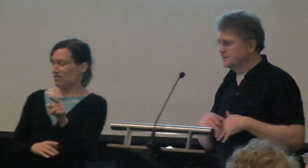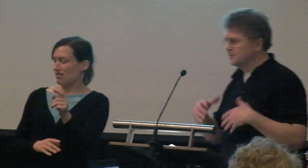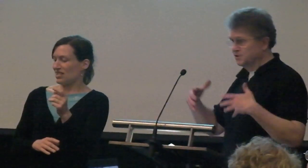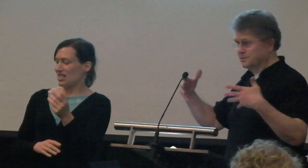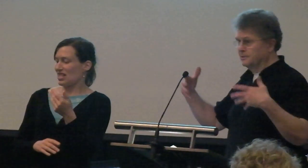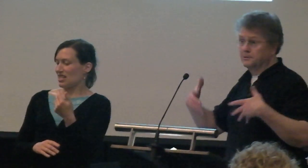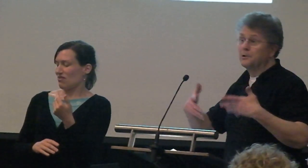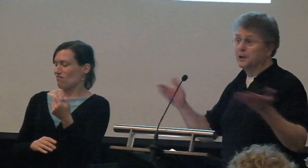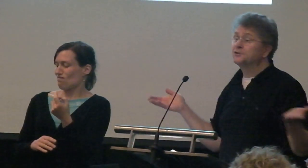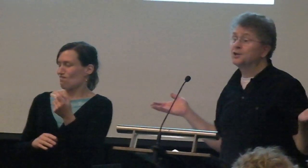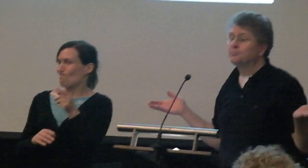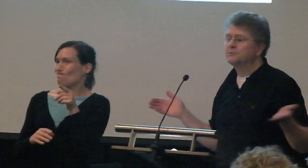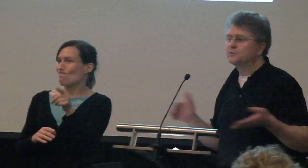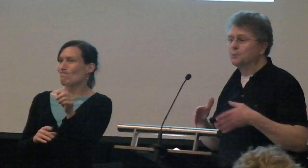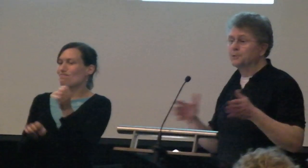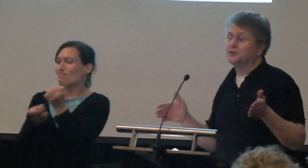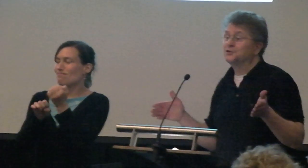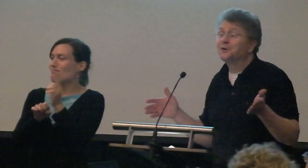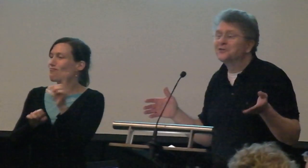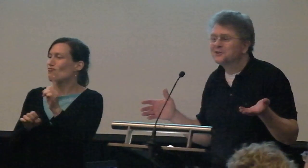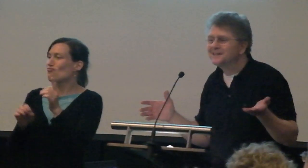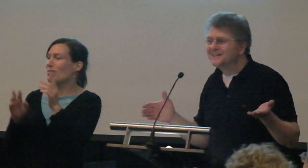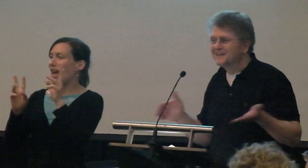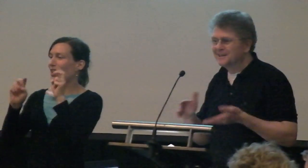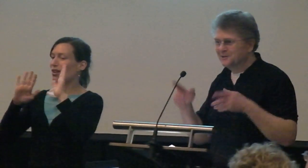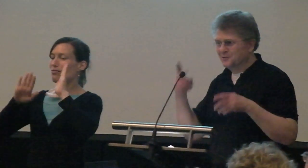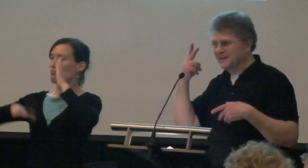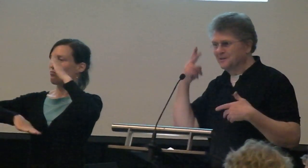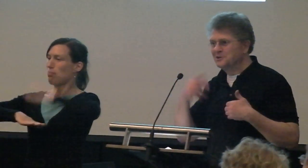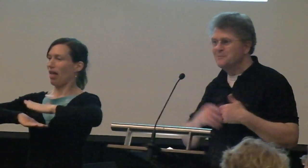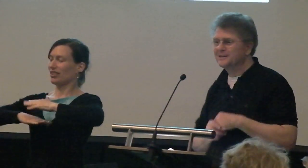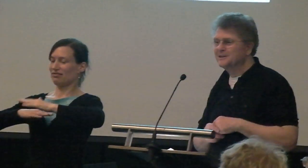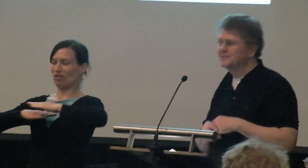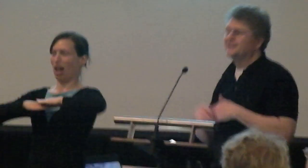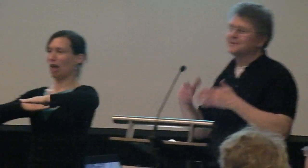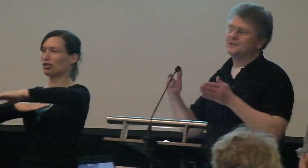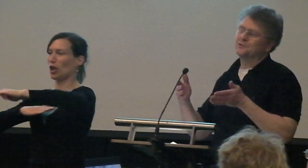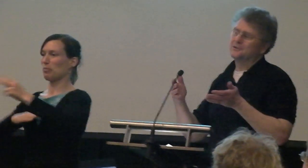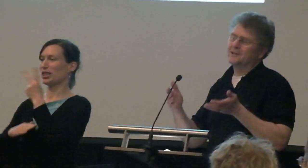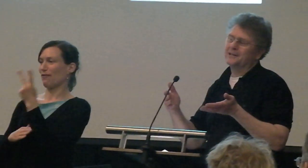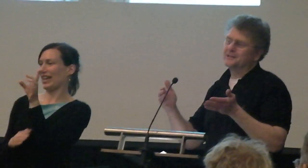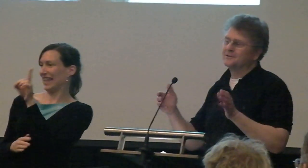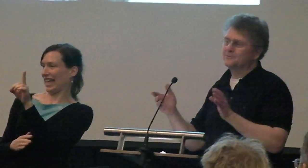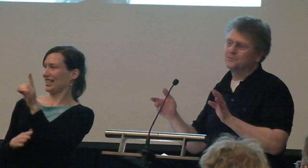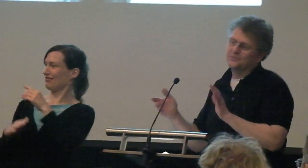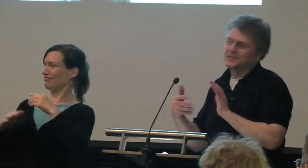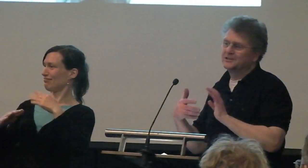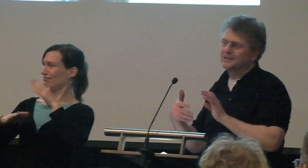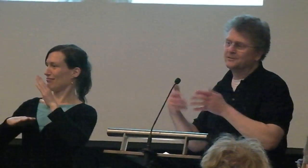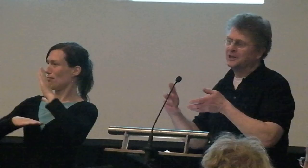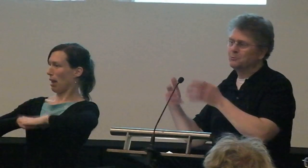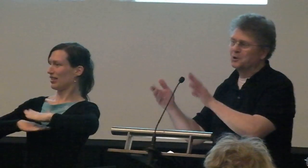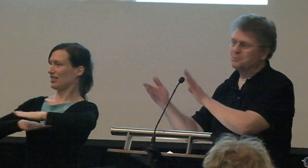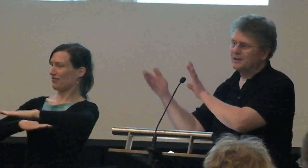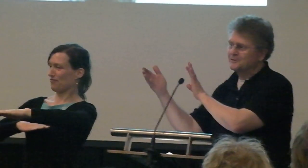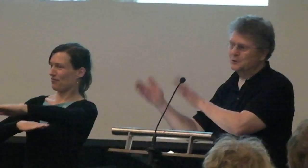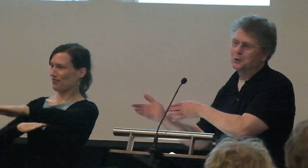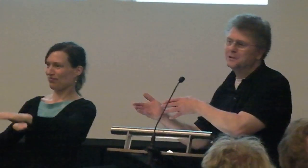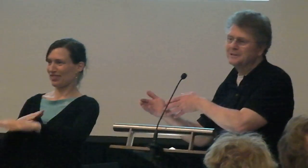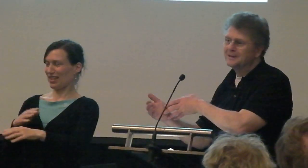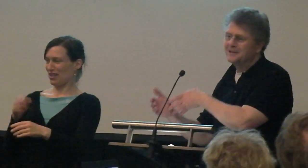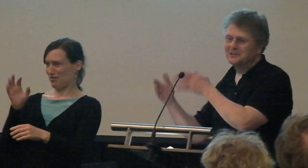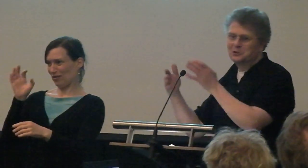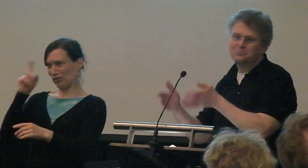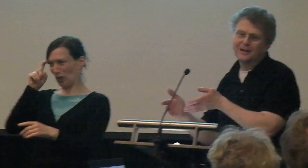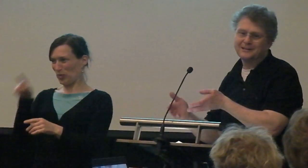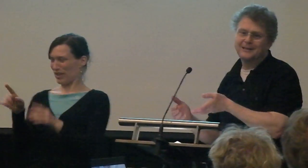een landschap, maar zo plat als wat, twee dimensies. En dat vind ik zelf een heel mooi gebaar van